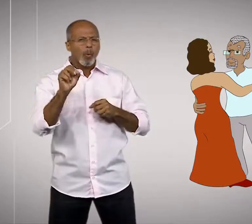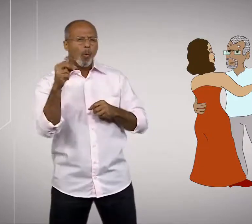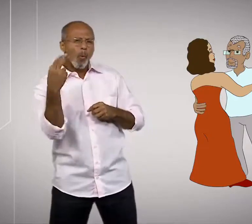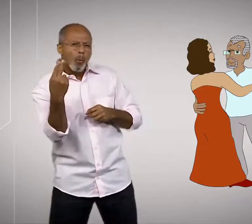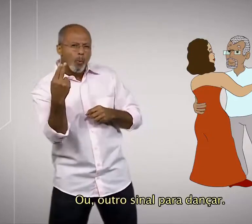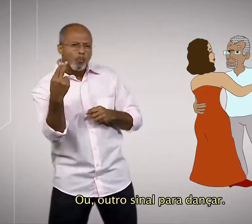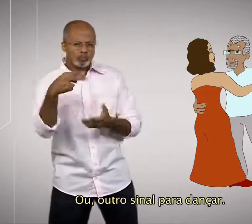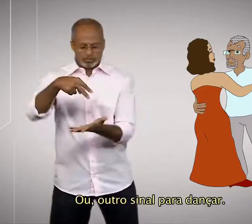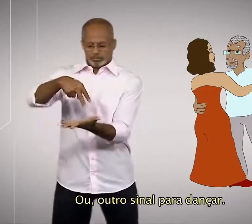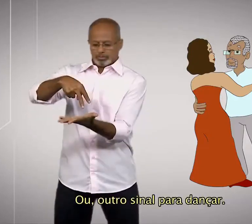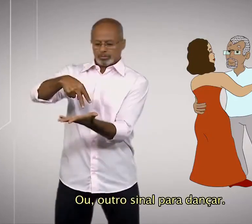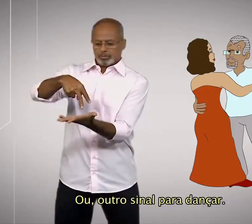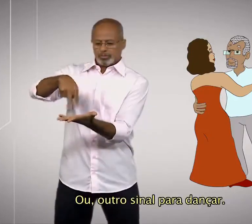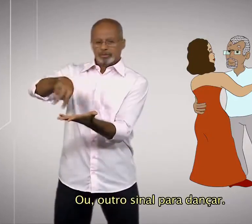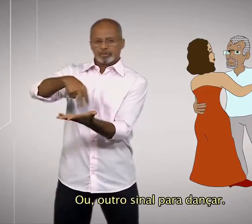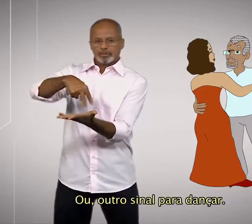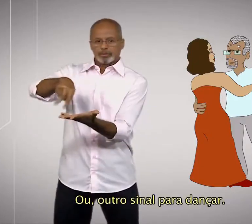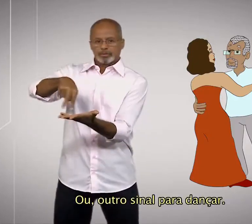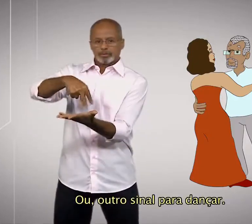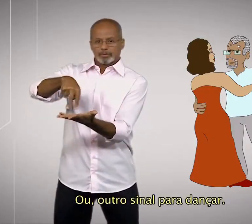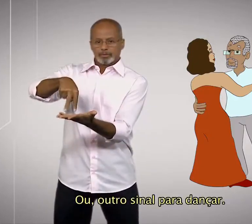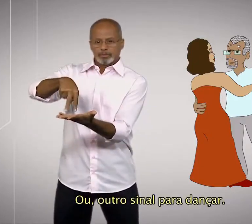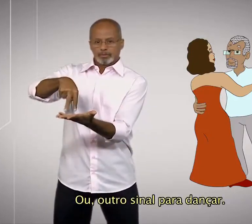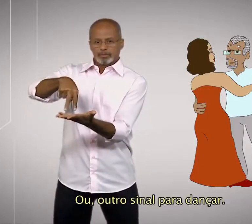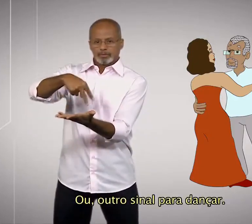Ou outro sinal para dançar.